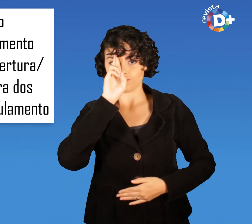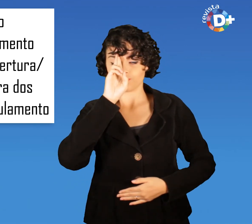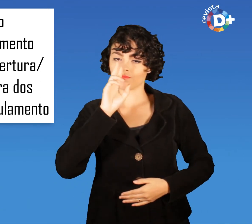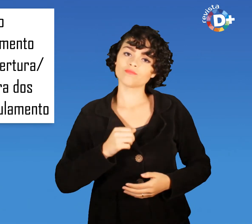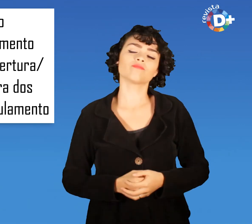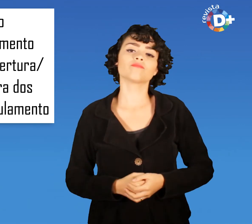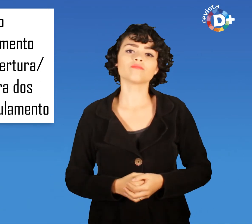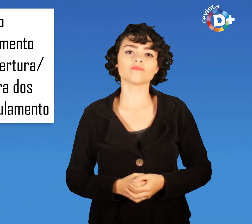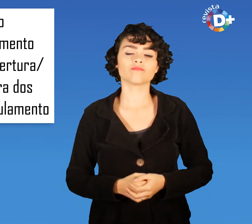Credenciamento